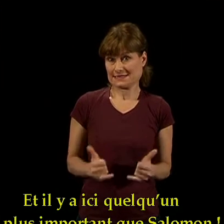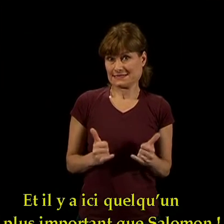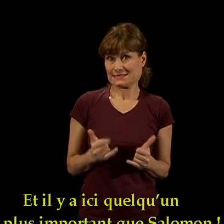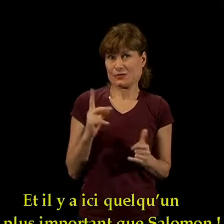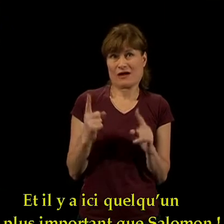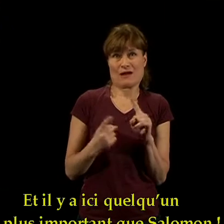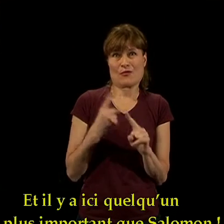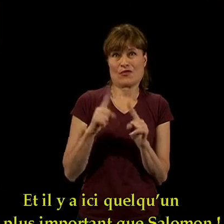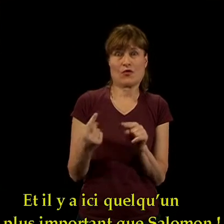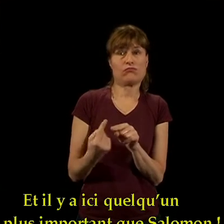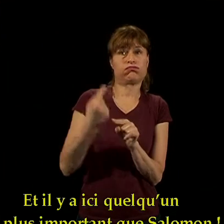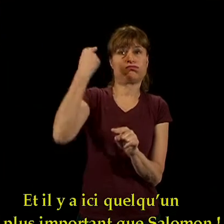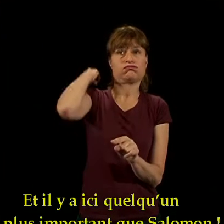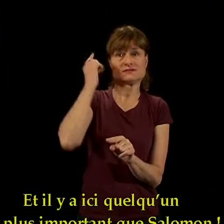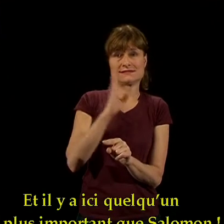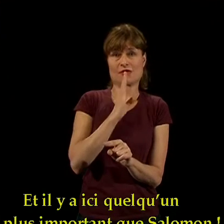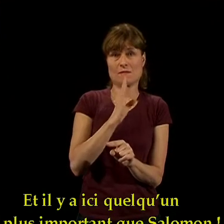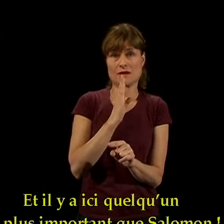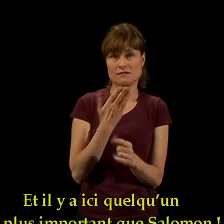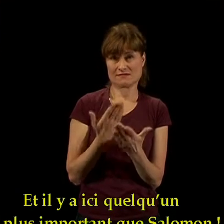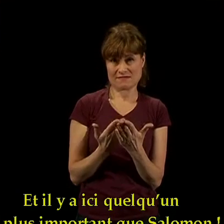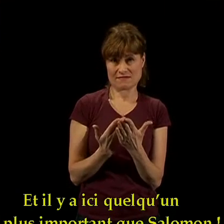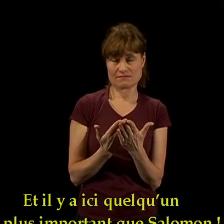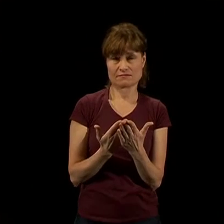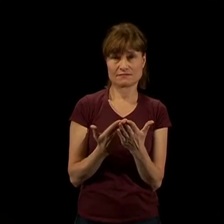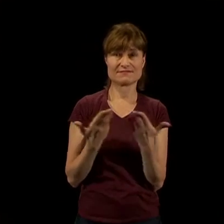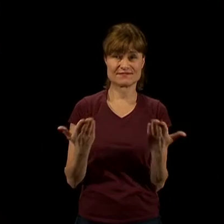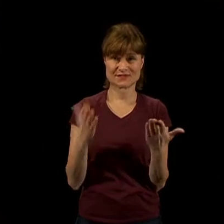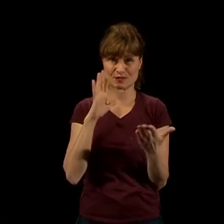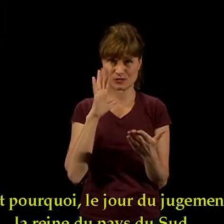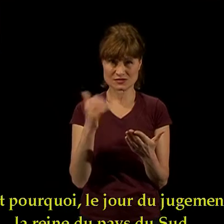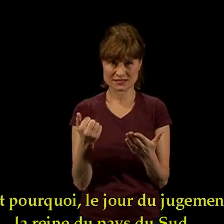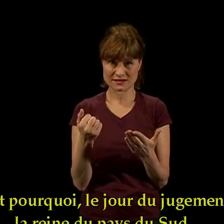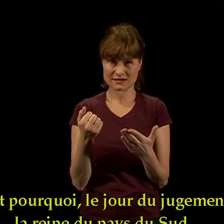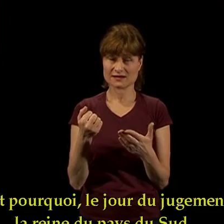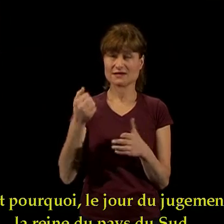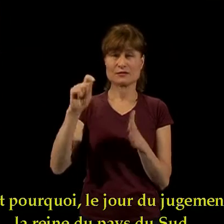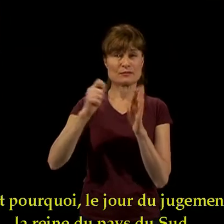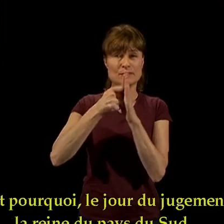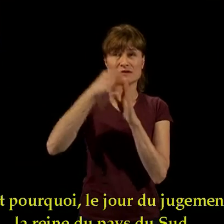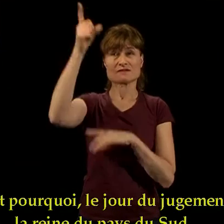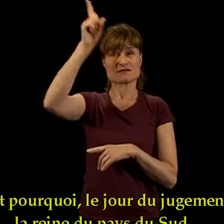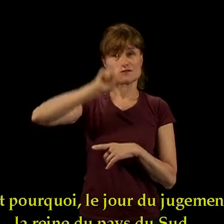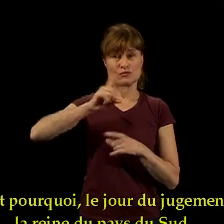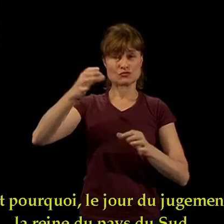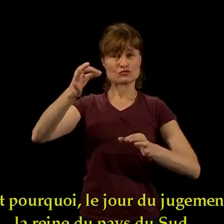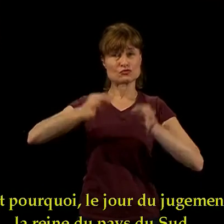quelqu'un de plus important que Salomon. »'est pourquoi, le jour du jugement,